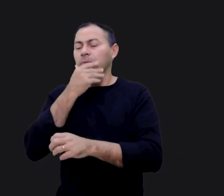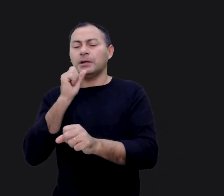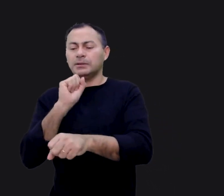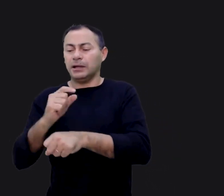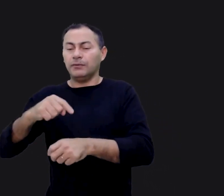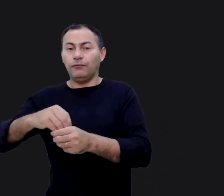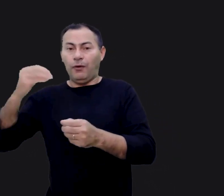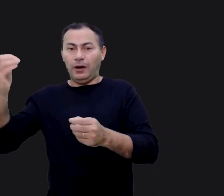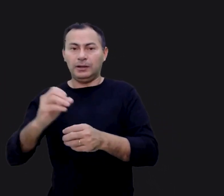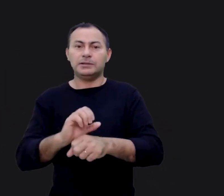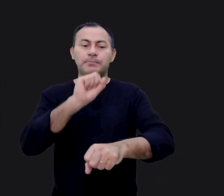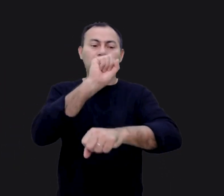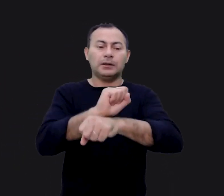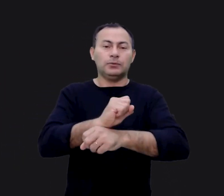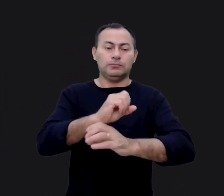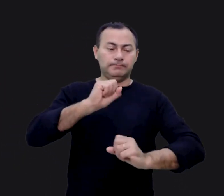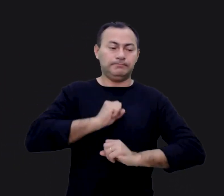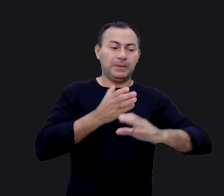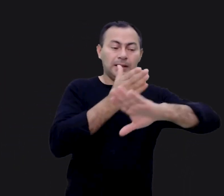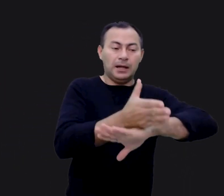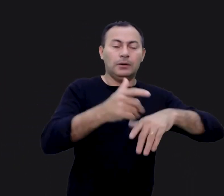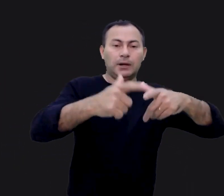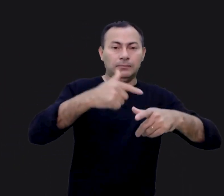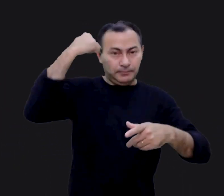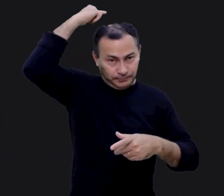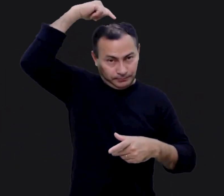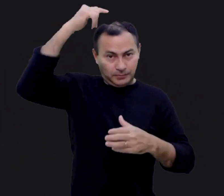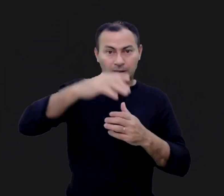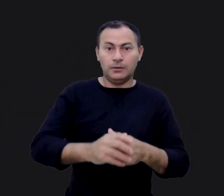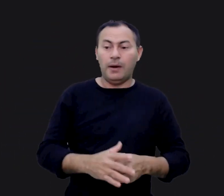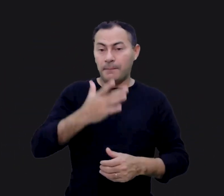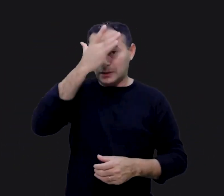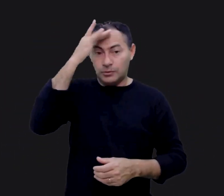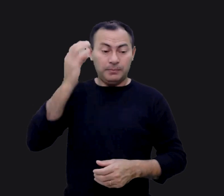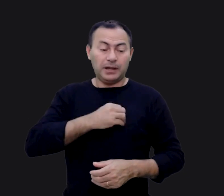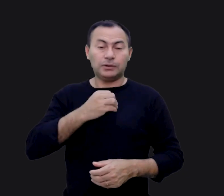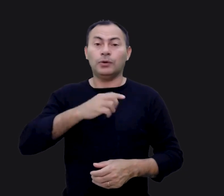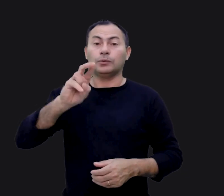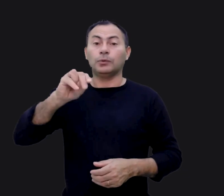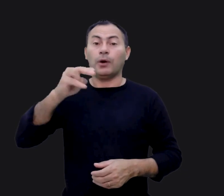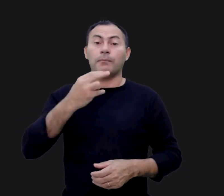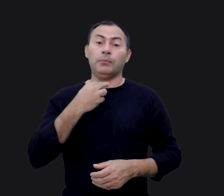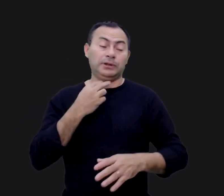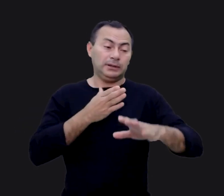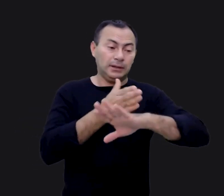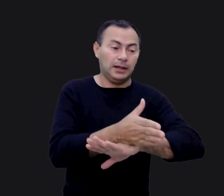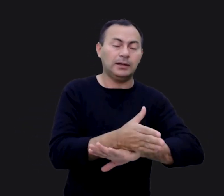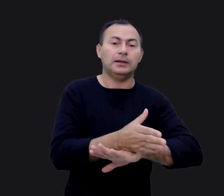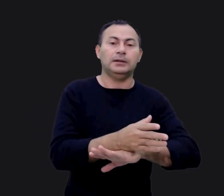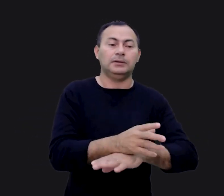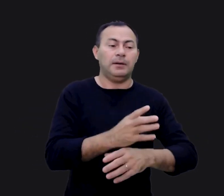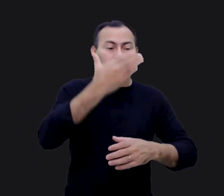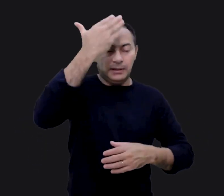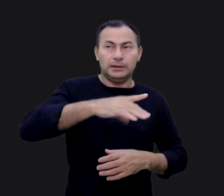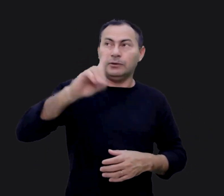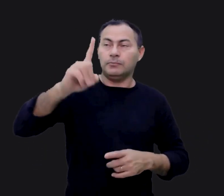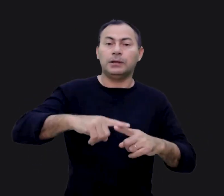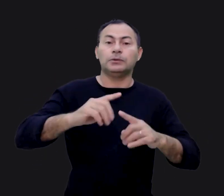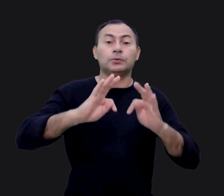Deus em seu lugar. O pecador nunca poderia entrar na presença de Deus. Somente o sacerdote intercedia. Mas tudo